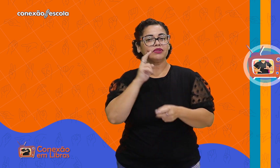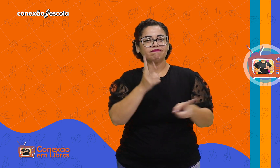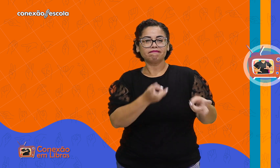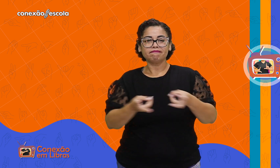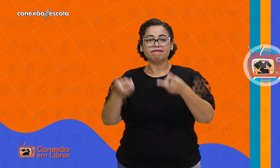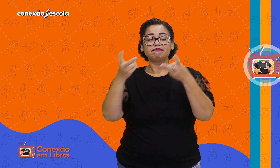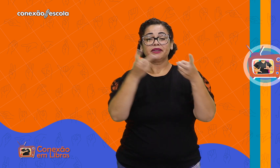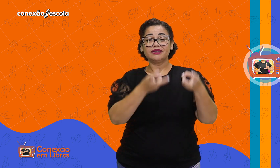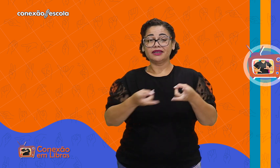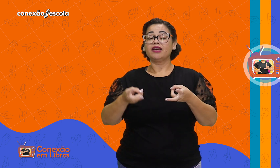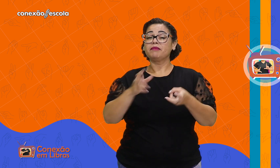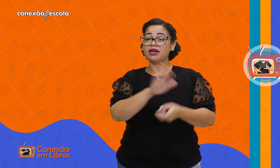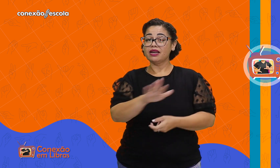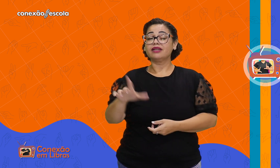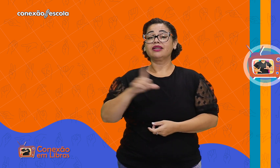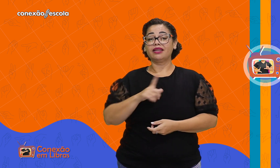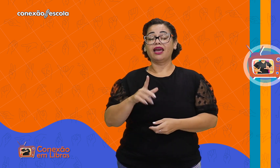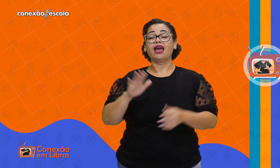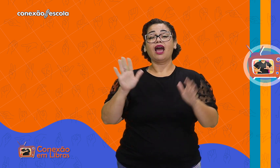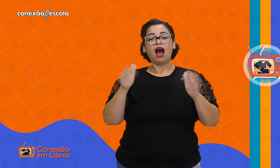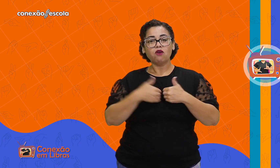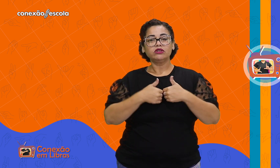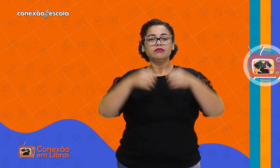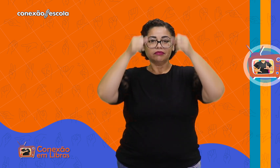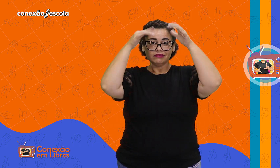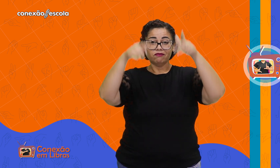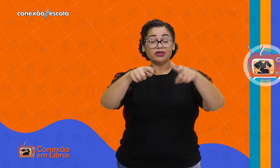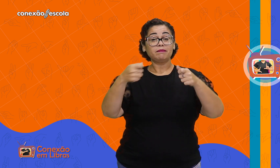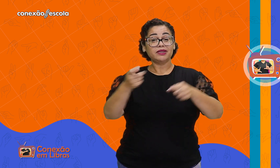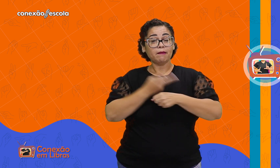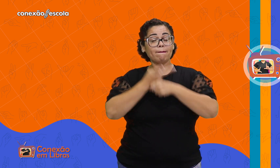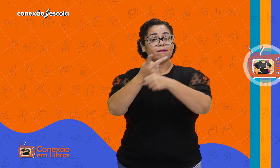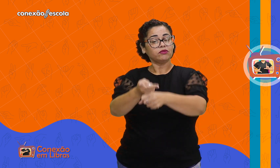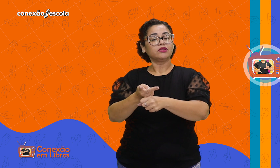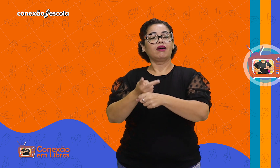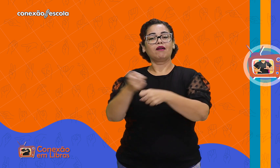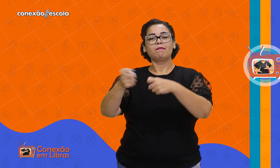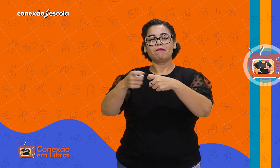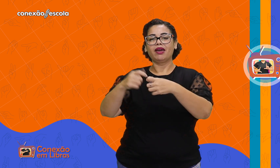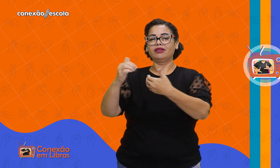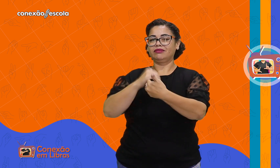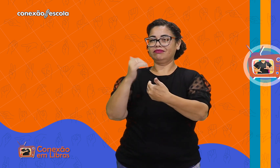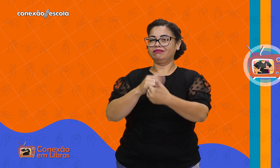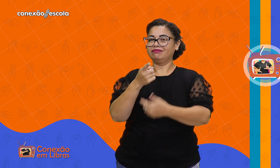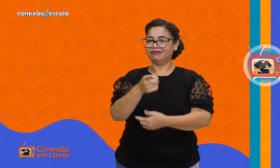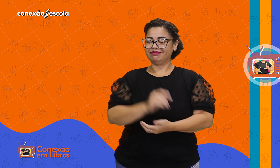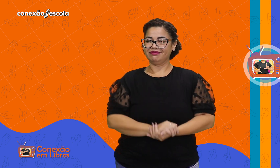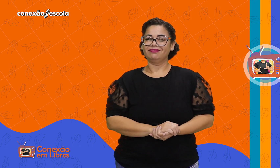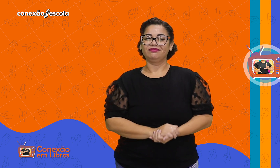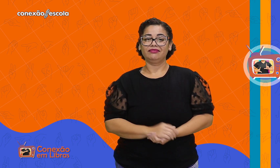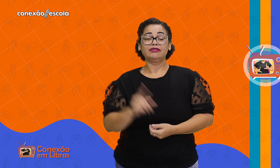características que podem ser observadas em crianças autistas e que devem buscar orientação médica.